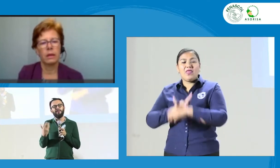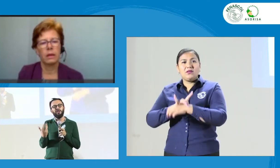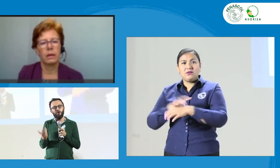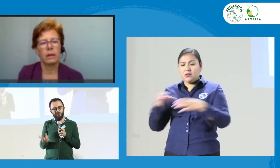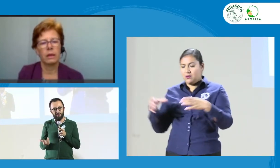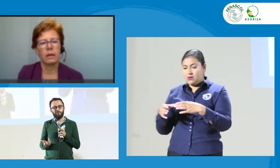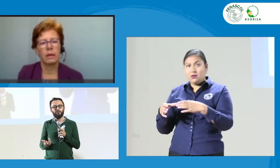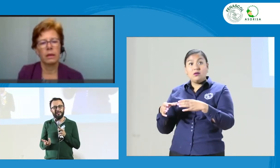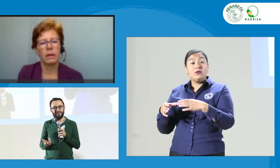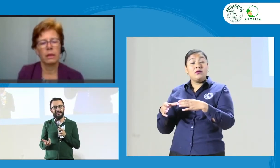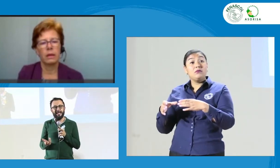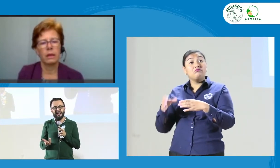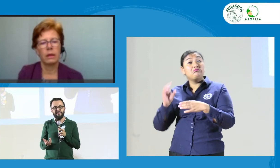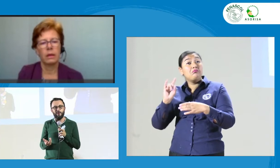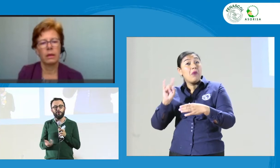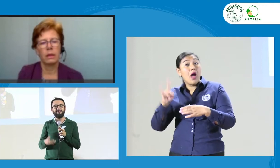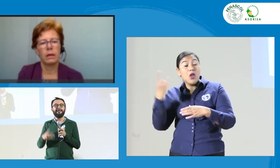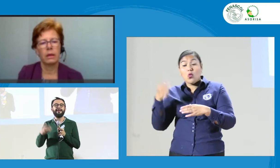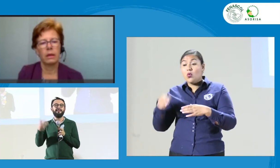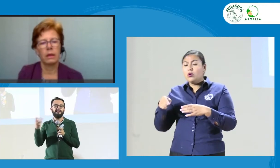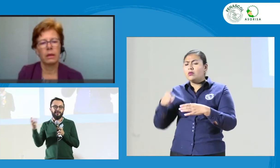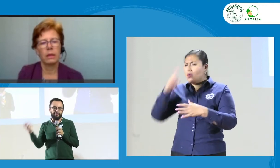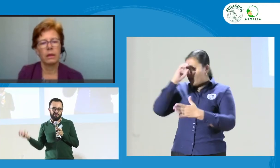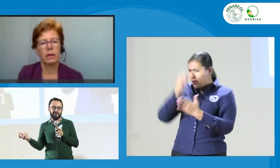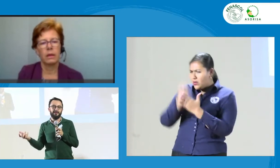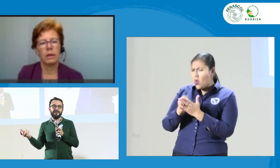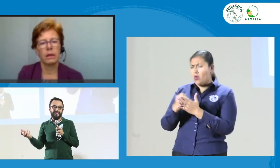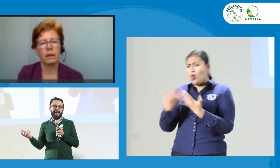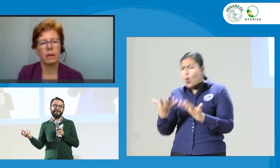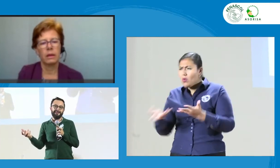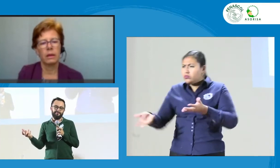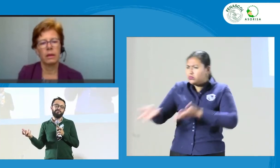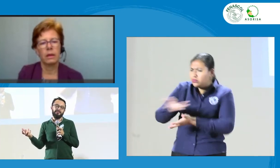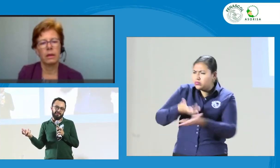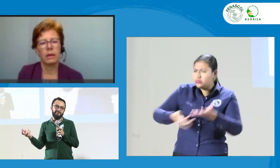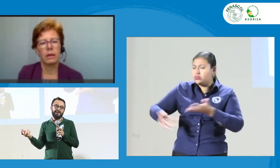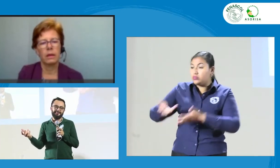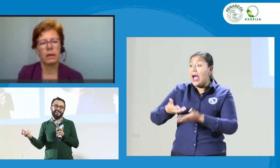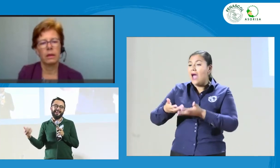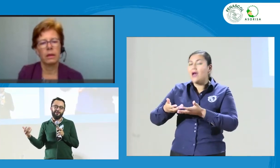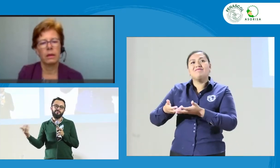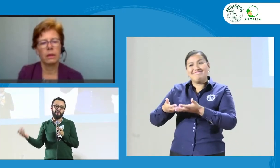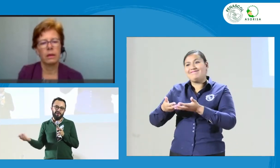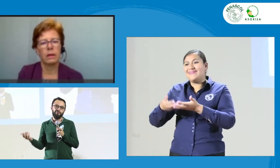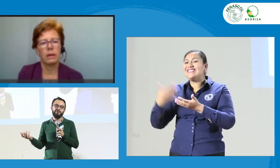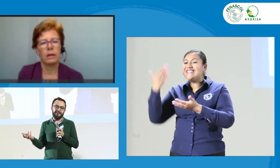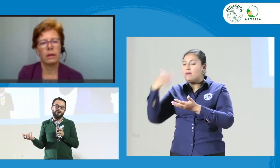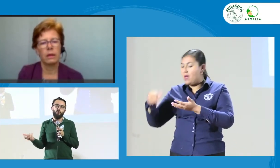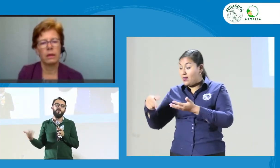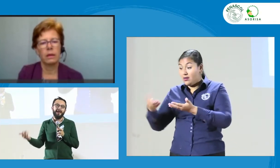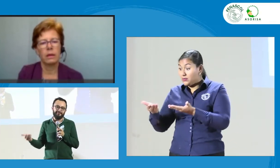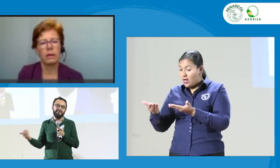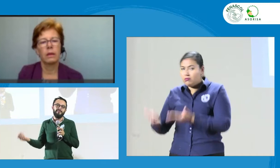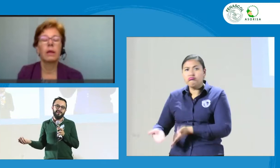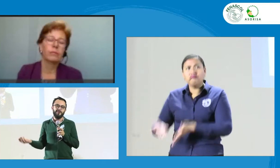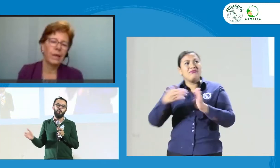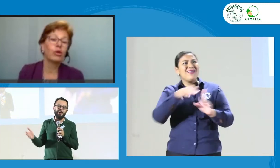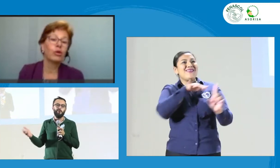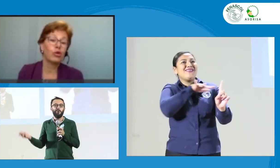opciones, como tal, de la H&M, de la presidencia, precisamente en los permisos que tiene el comorario del médico médico. Si